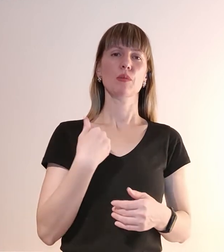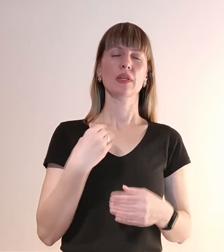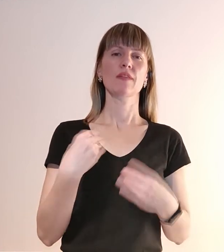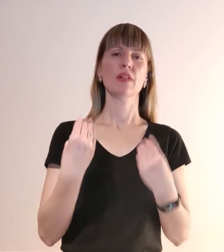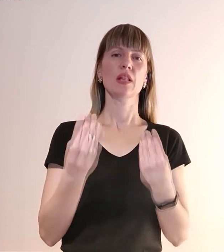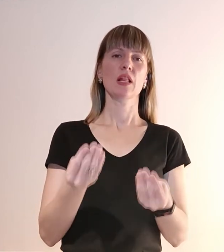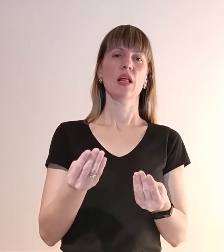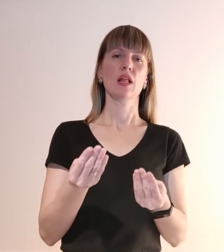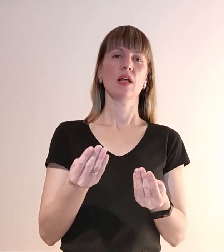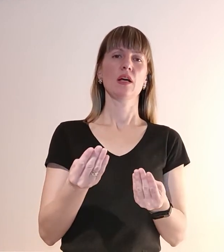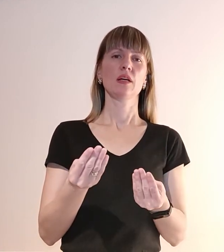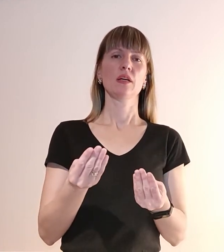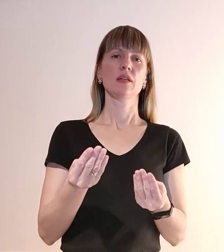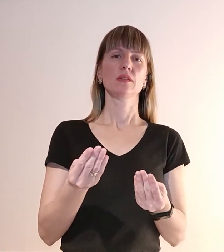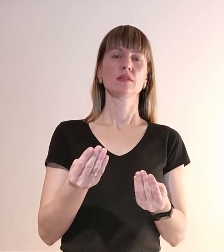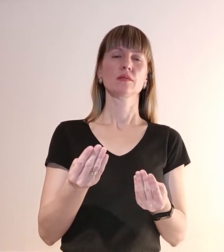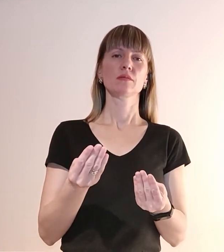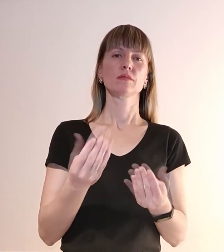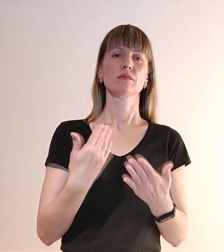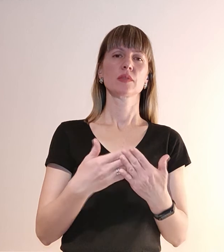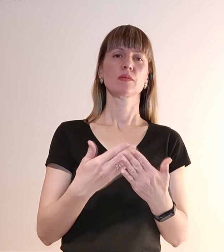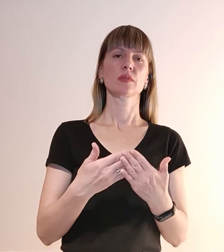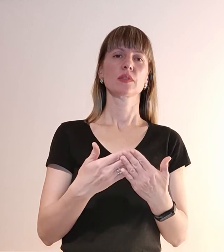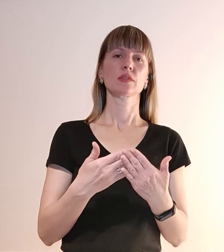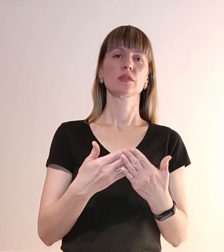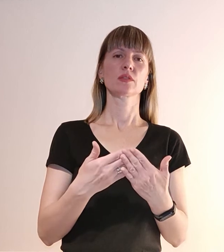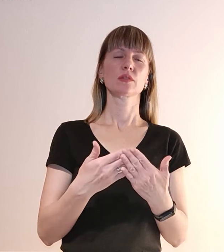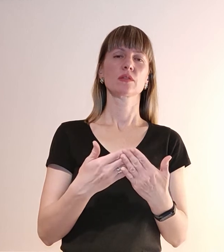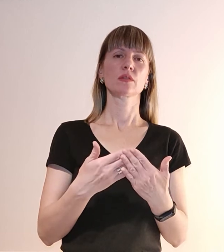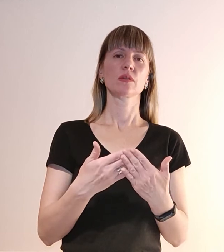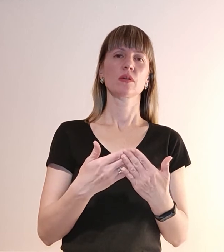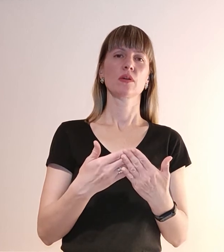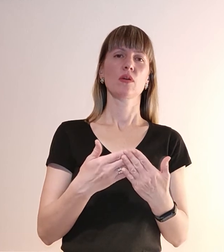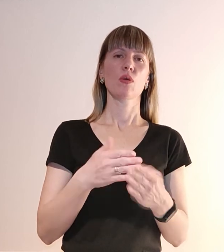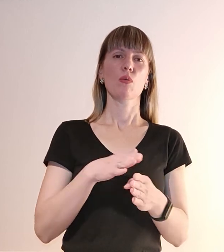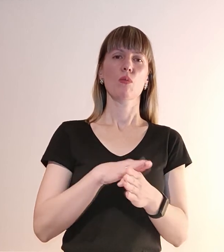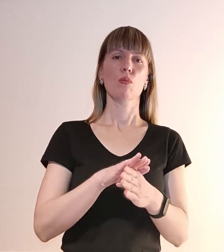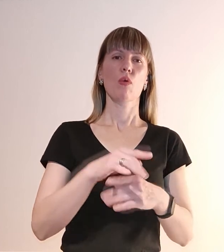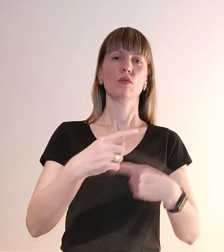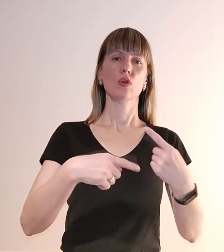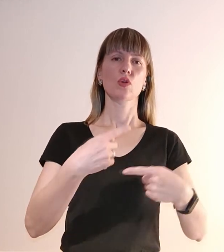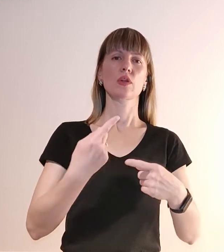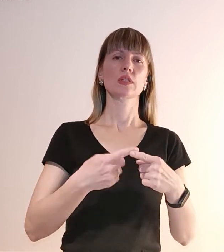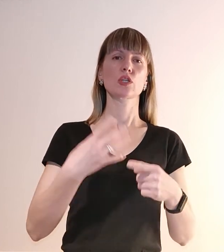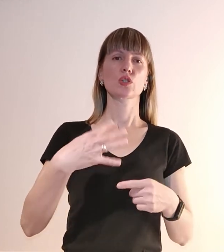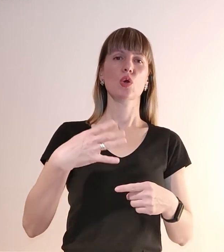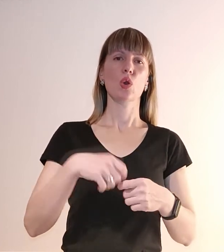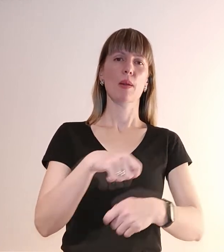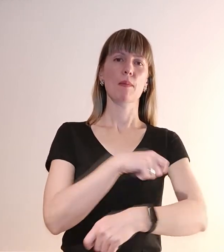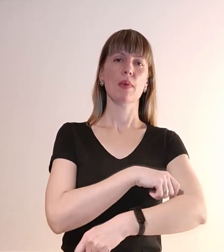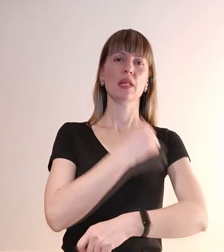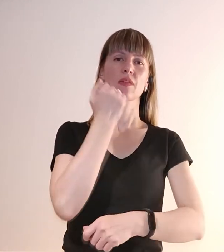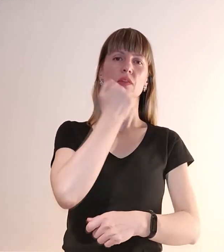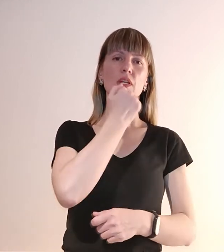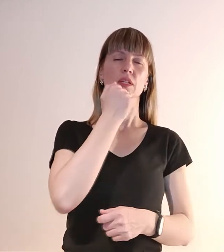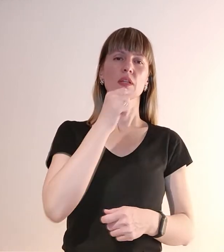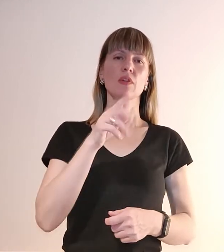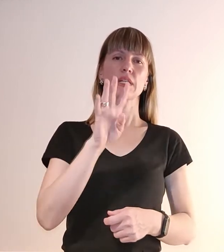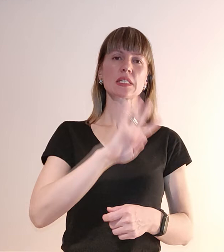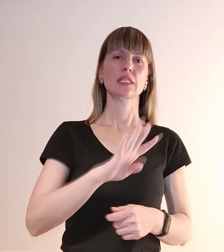приблизно, майже повний руло, це 40 метрів тканини. Вона сірого кольору, але